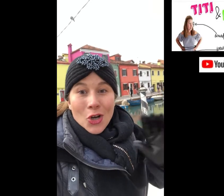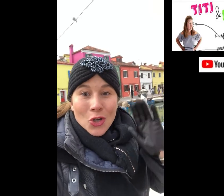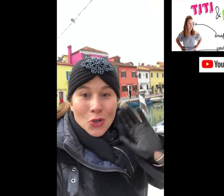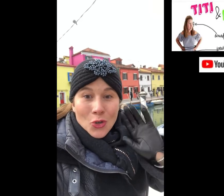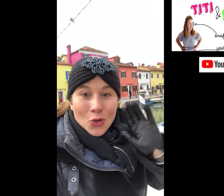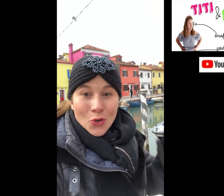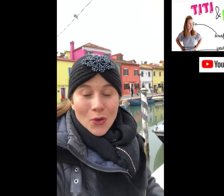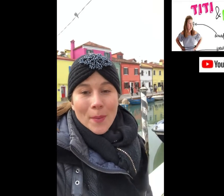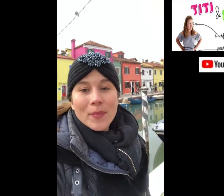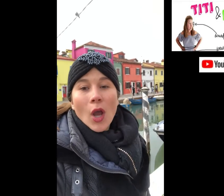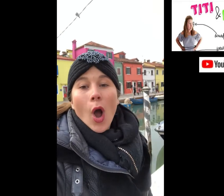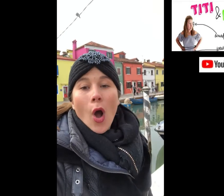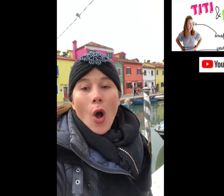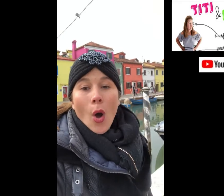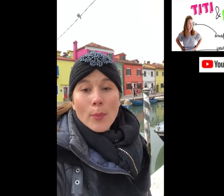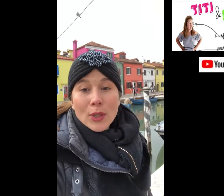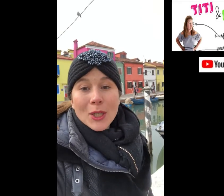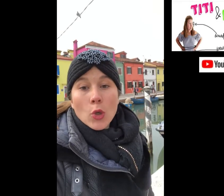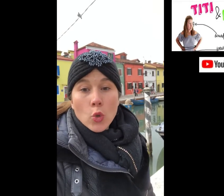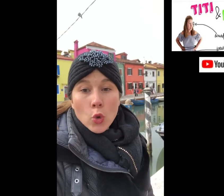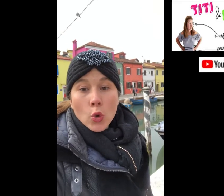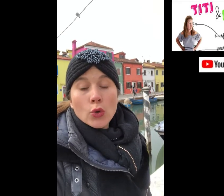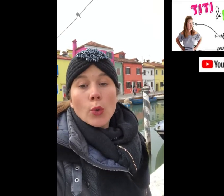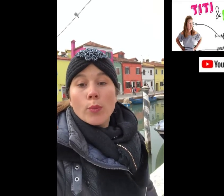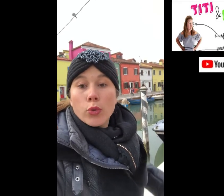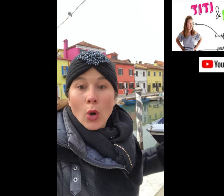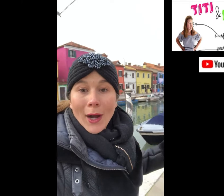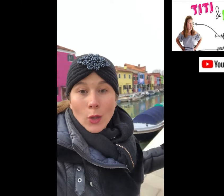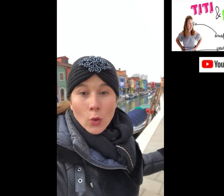Coucou, un petit coucou du Burrano.